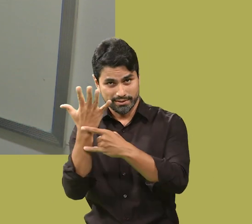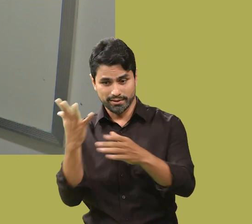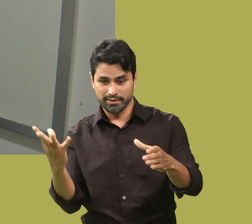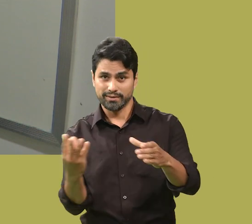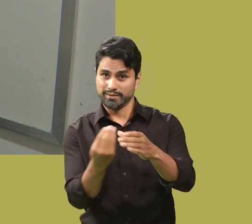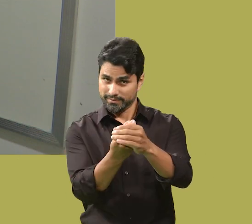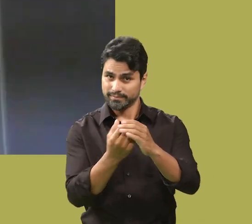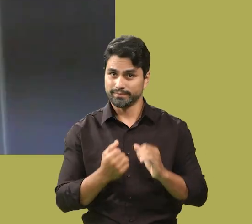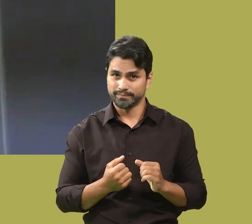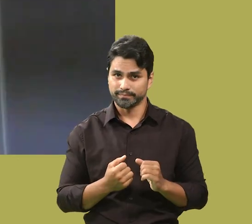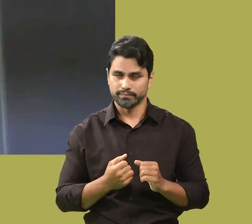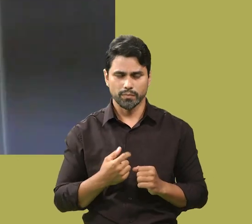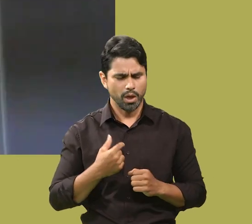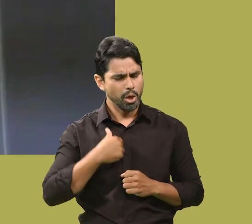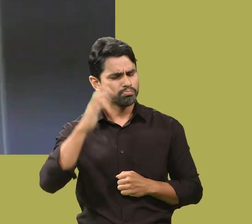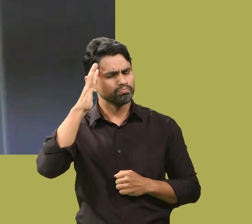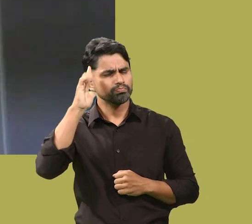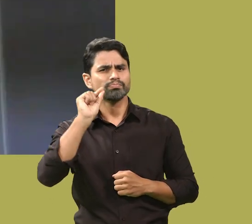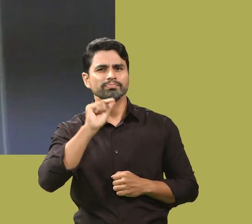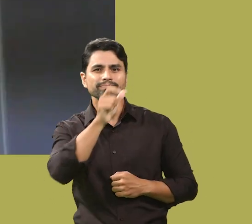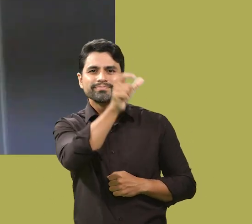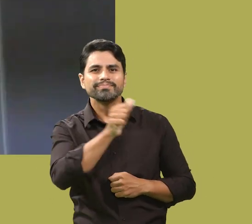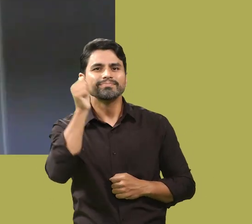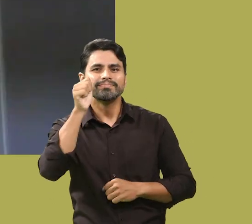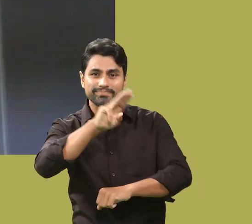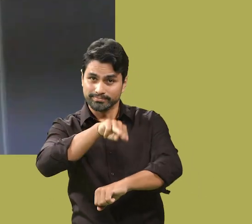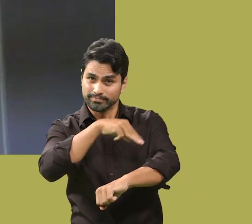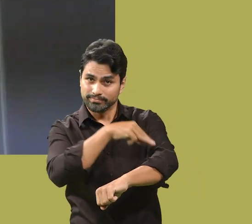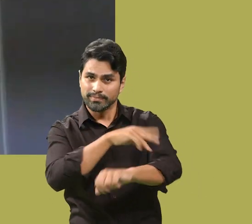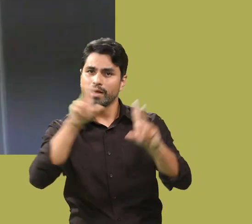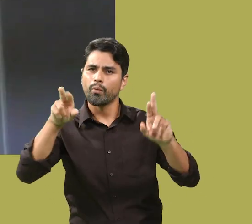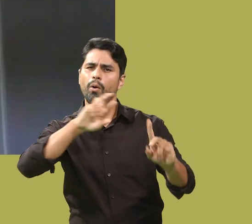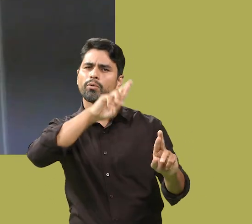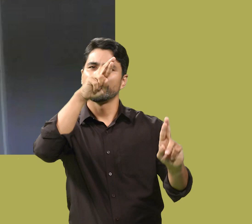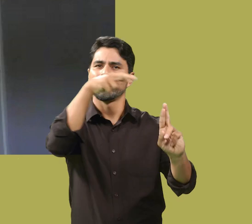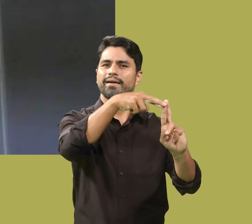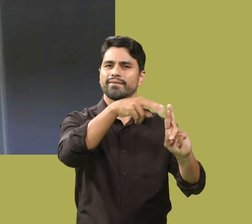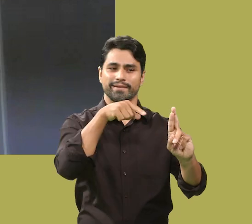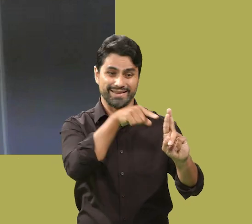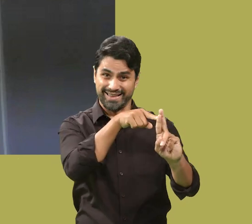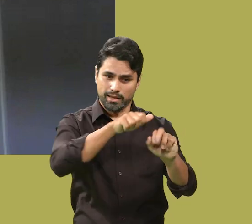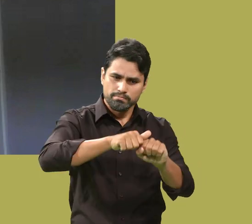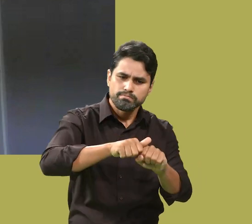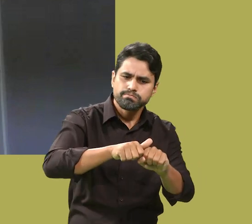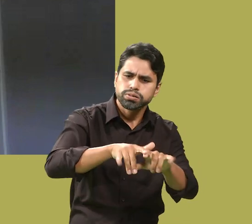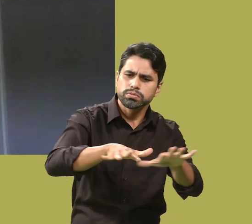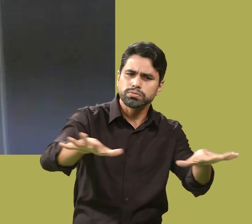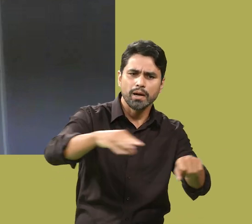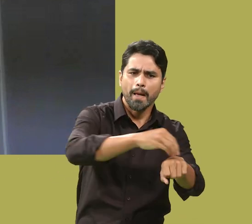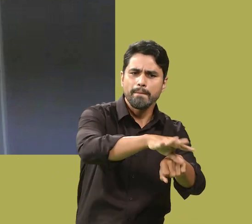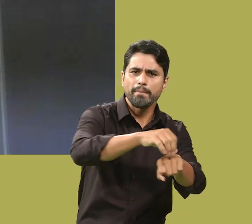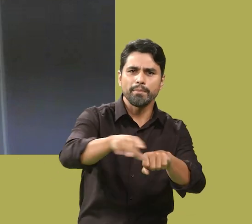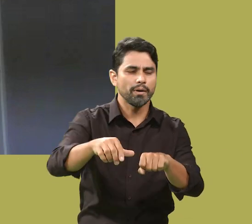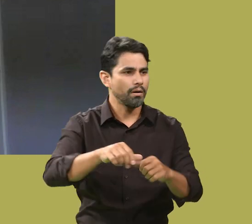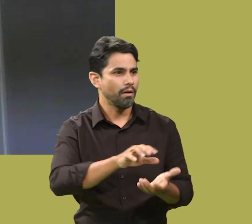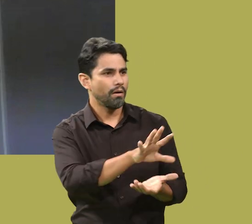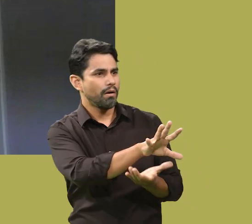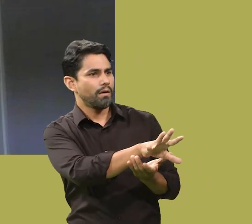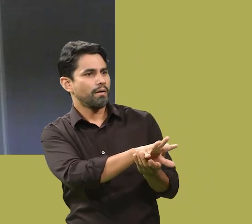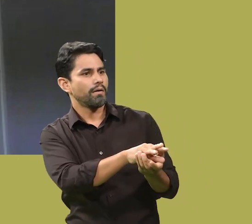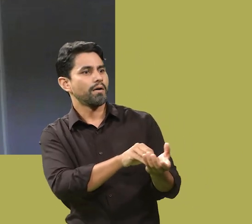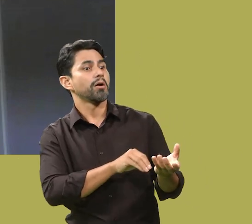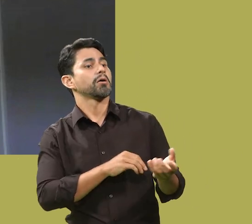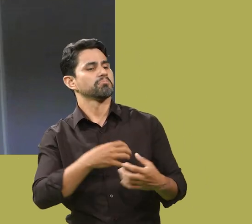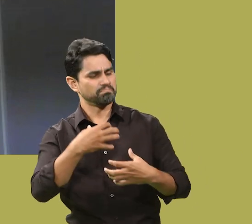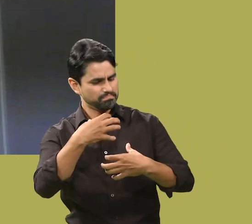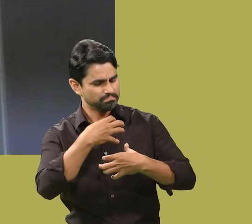UFMG. Eu imagino que a Michele seja uma referência e ela vá também despertar